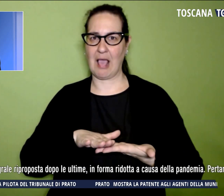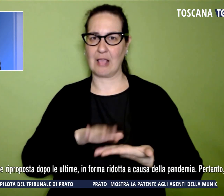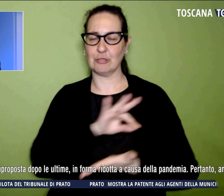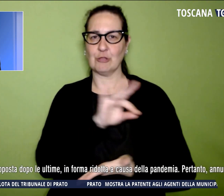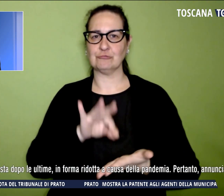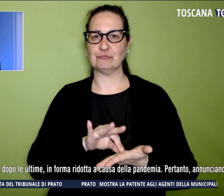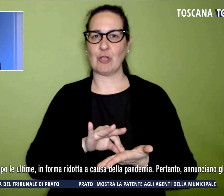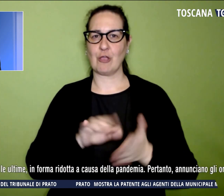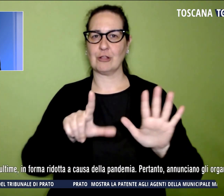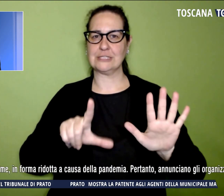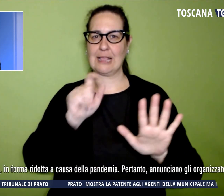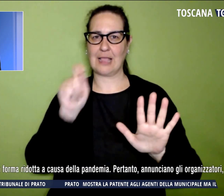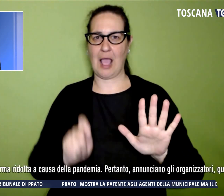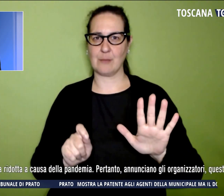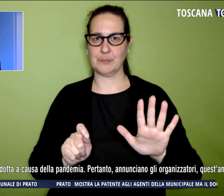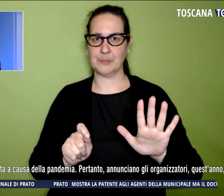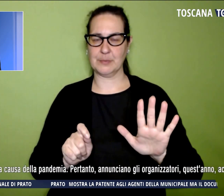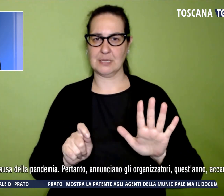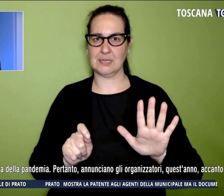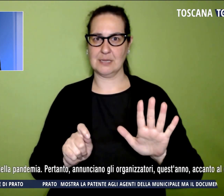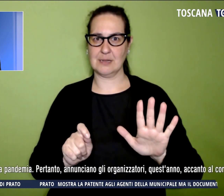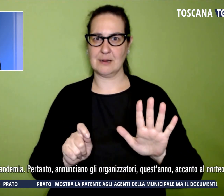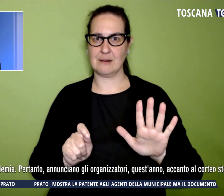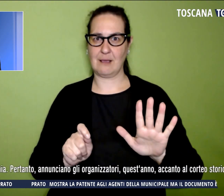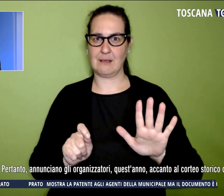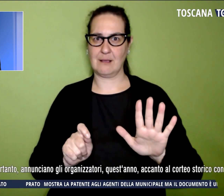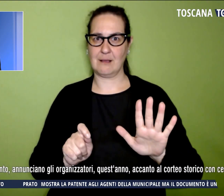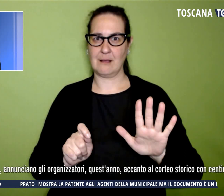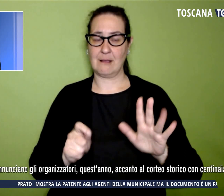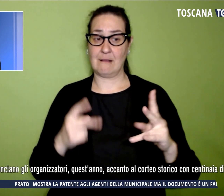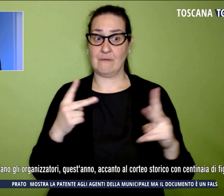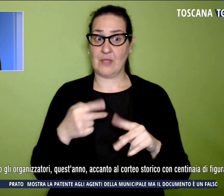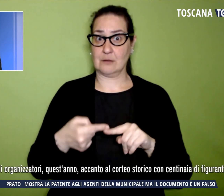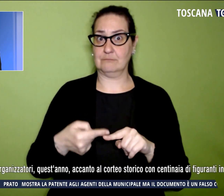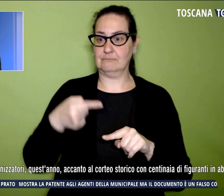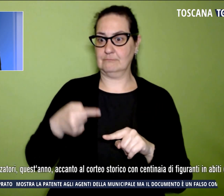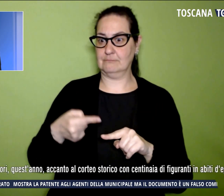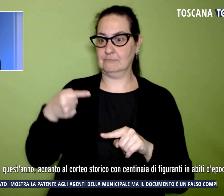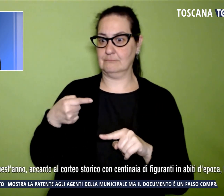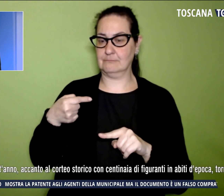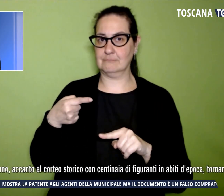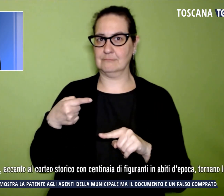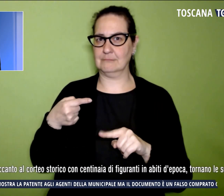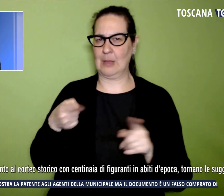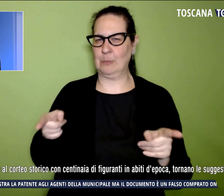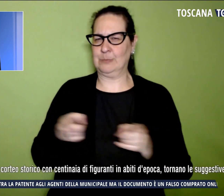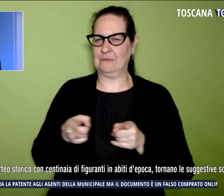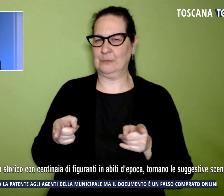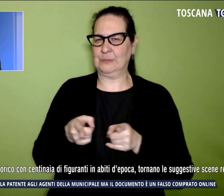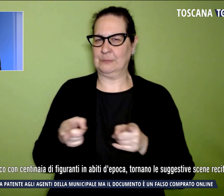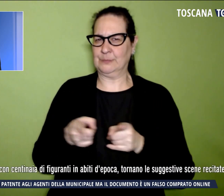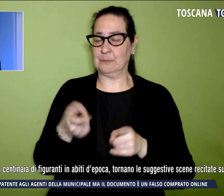versione integrale riproposta dopo le ultime in forma ridotta a causa della pandemia.